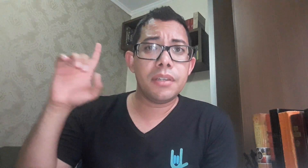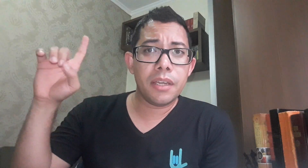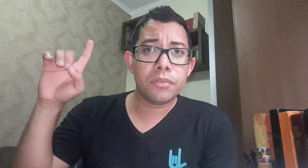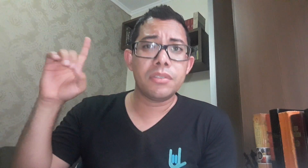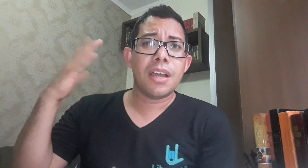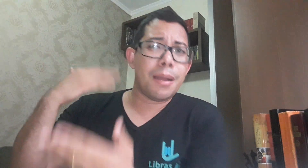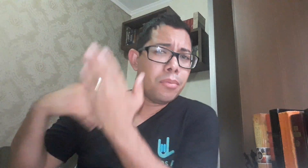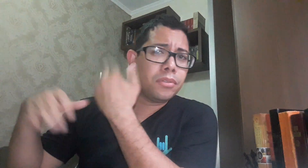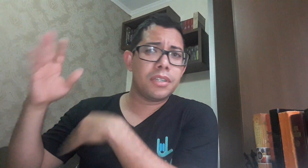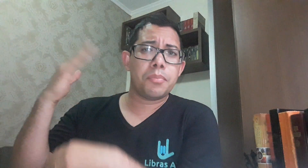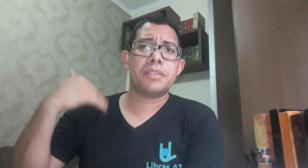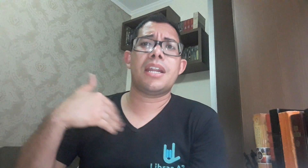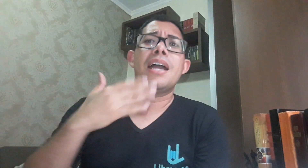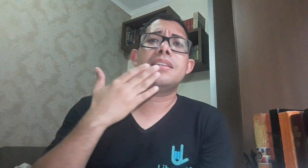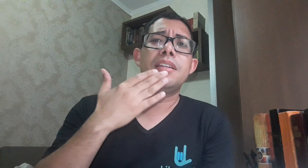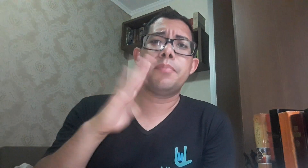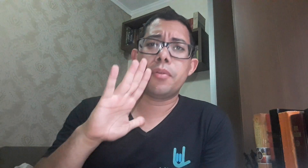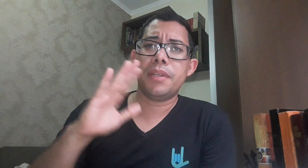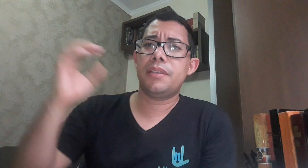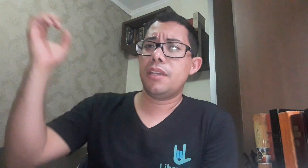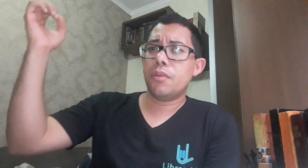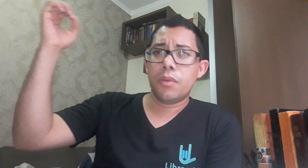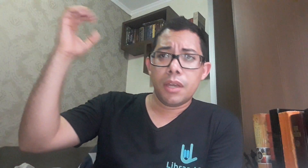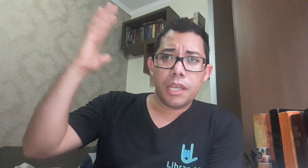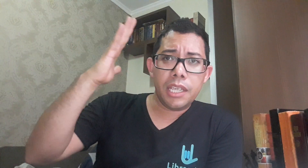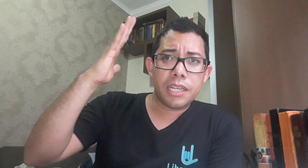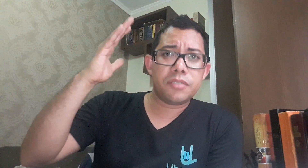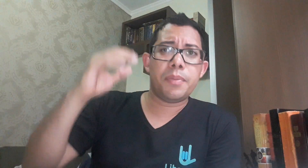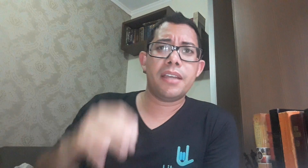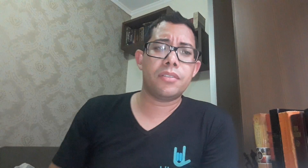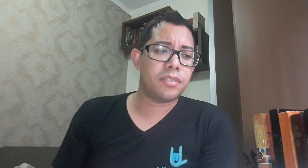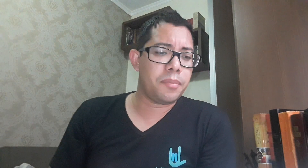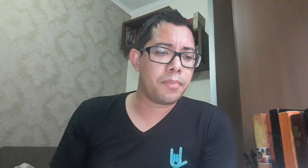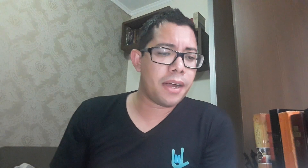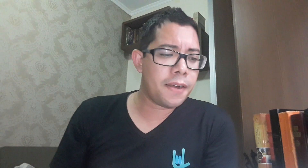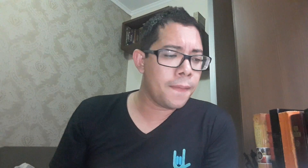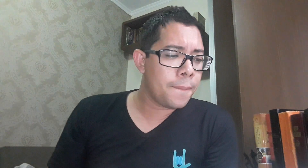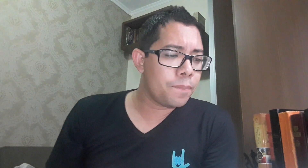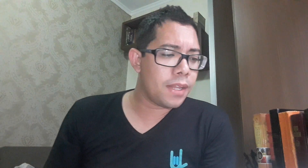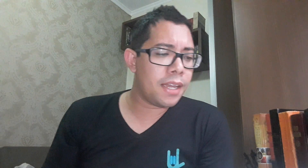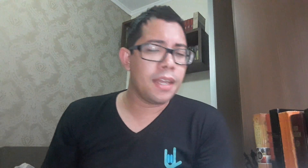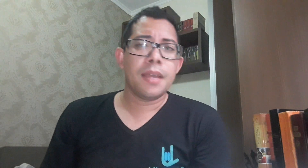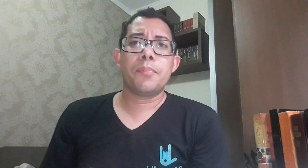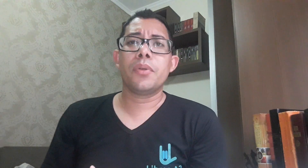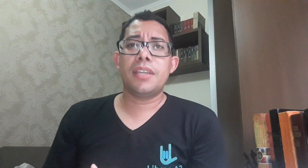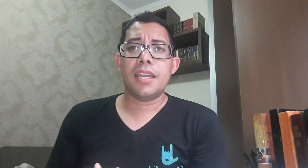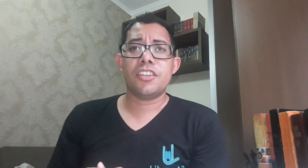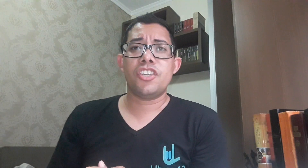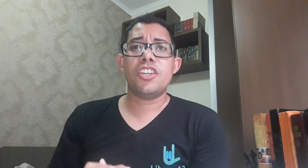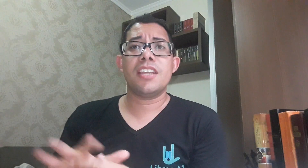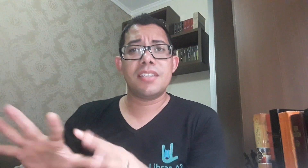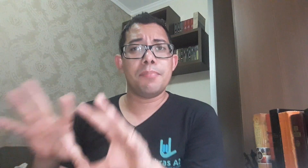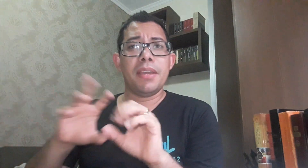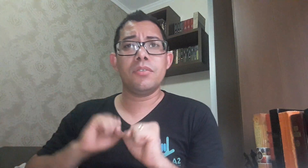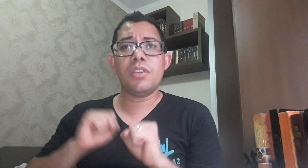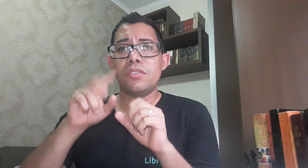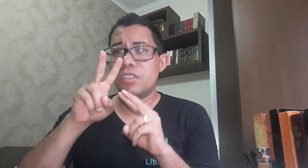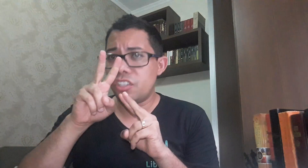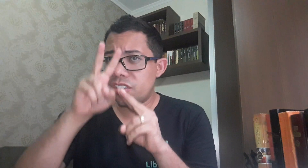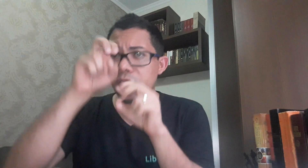Deus, há muito tempo atrás, ele prometeu ricas bênçãos sem par, né? Porque a gente recebendo isso, a gente tem